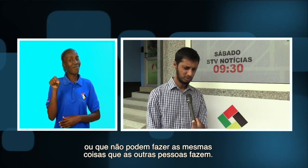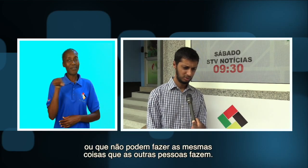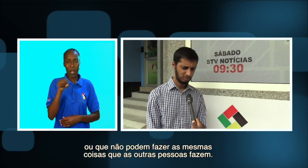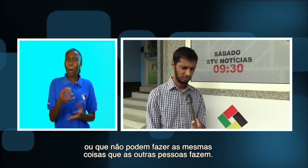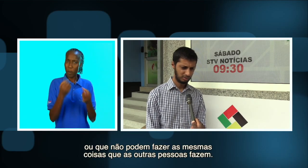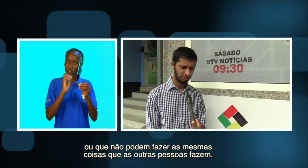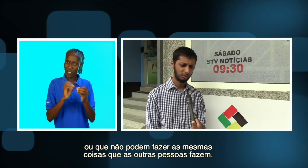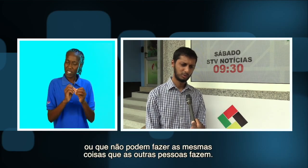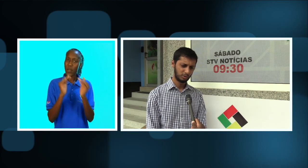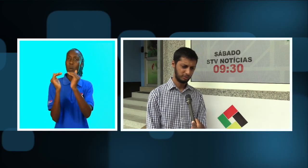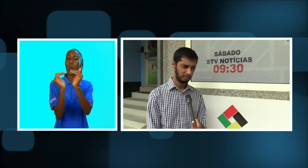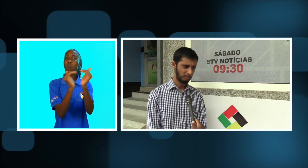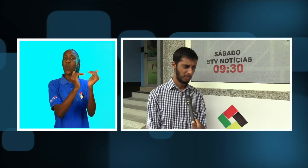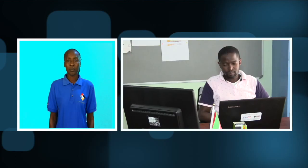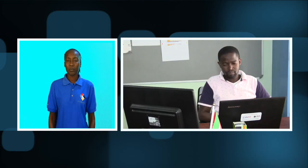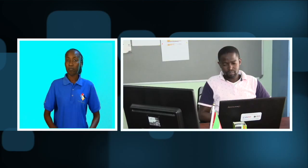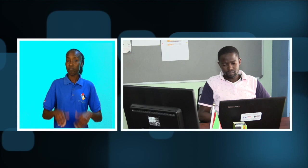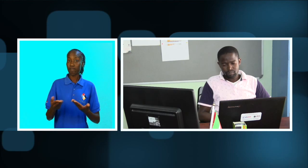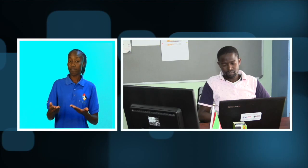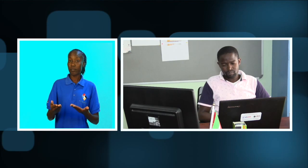coisas que as outras pessoas fazem.